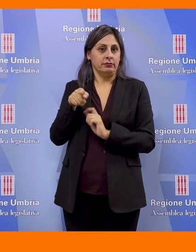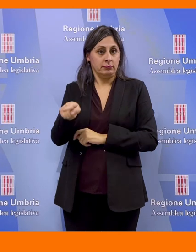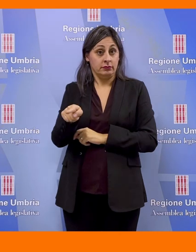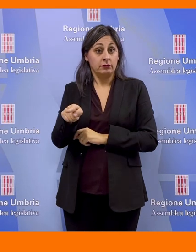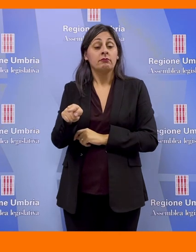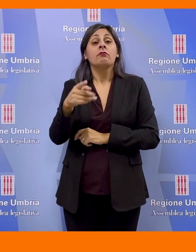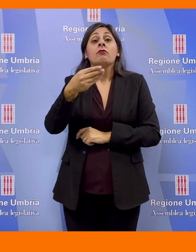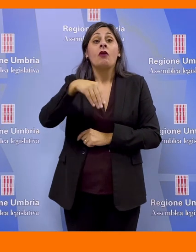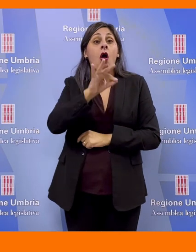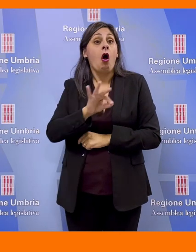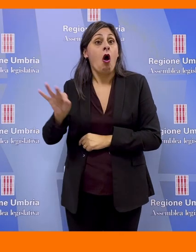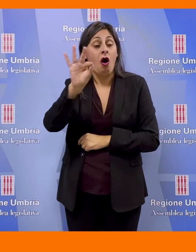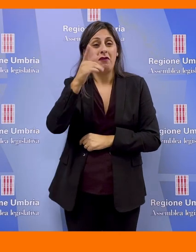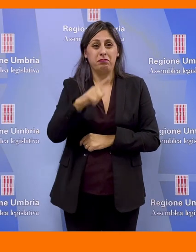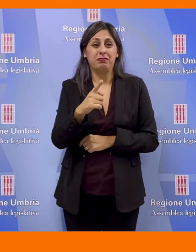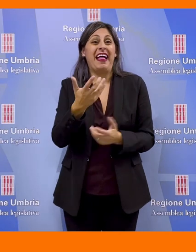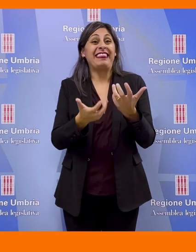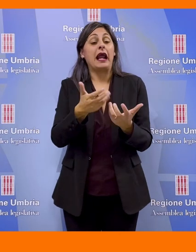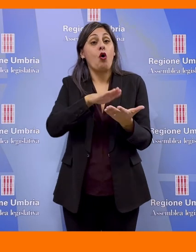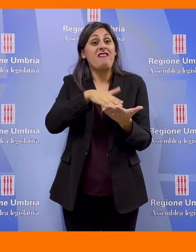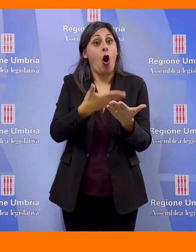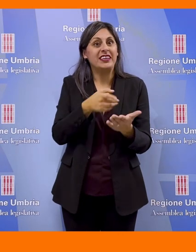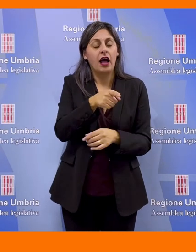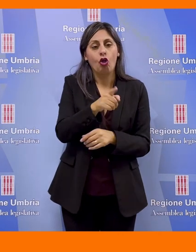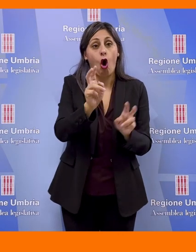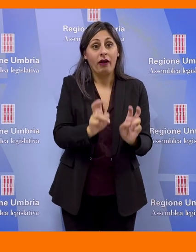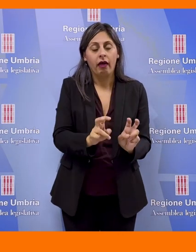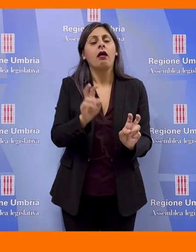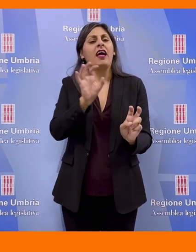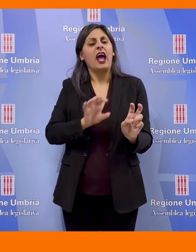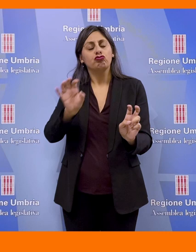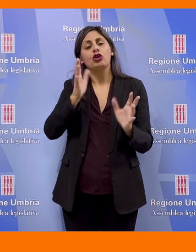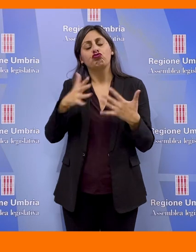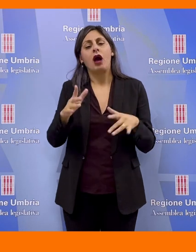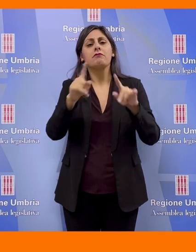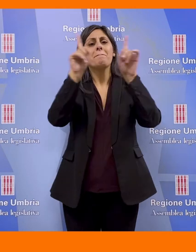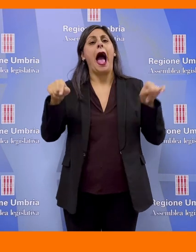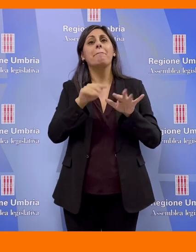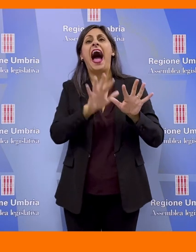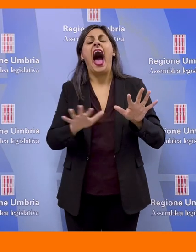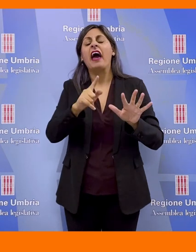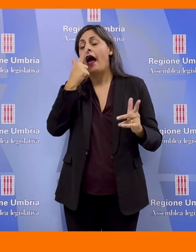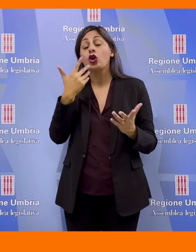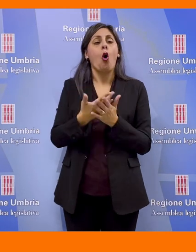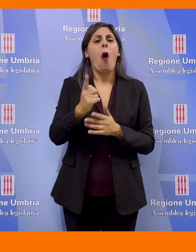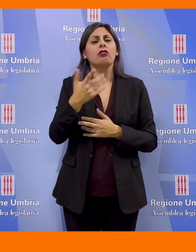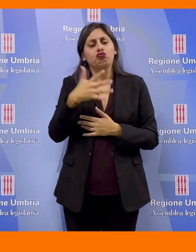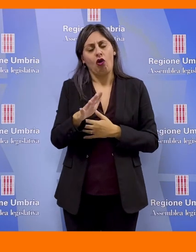energetico. Rispetto alla localizzazione del termovalorizzatore, la Regione ha provveduto a definire le mappe delle aree non